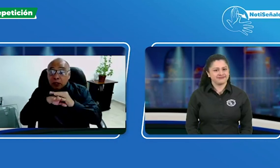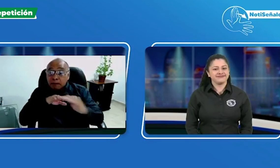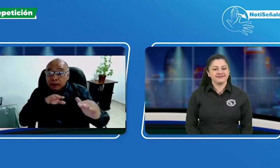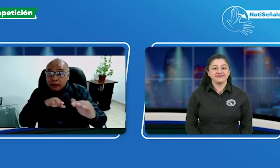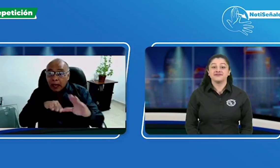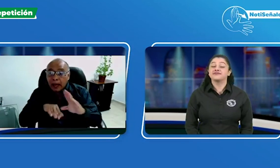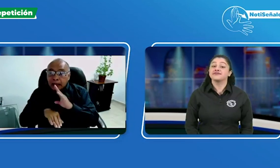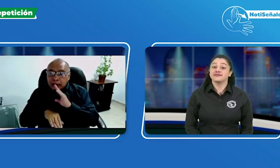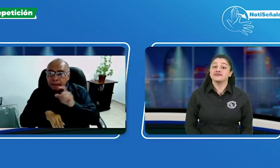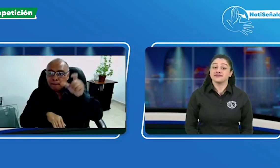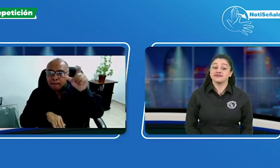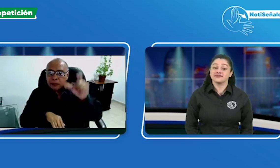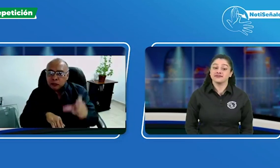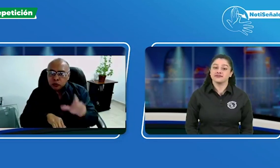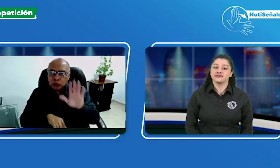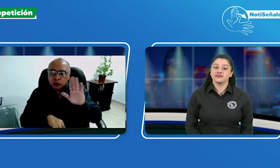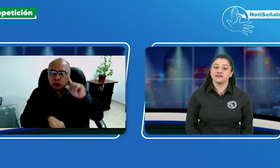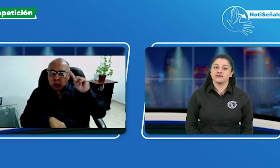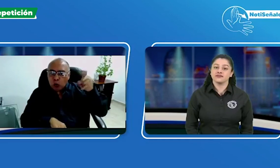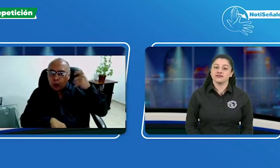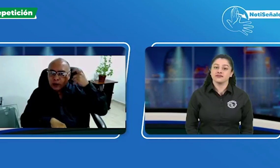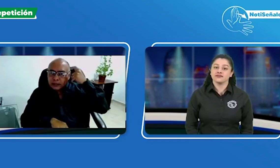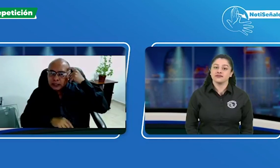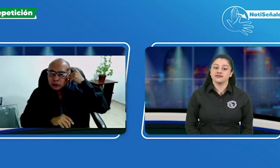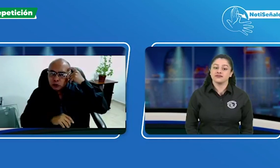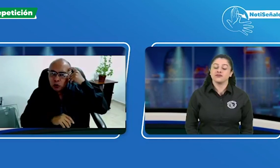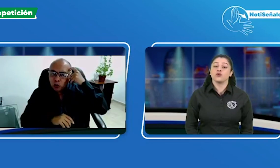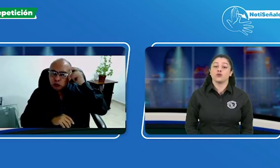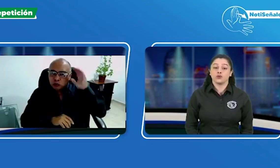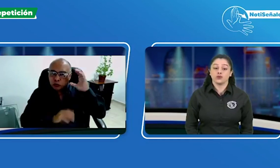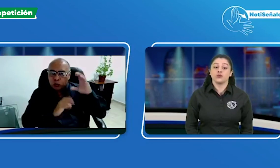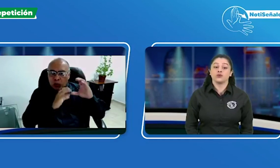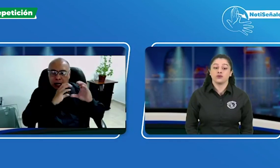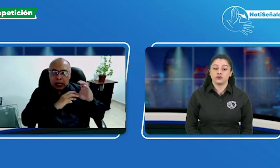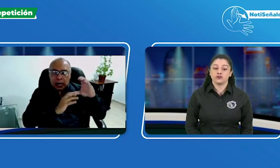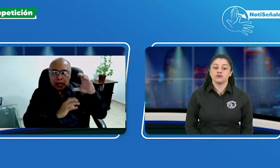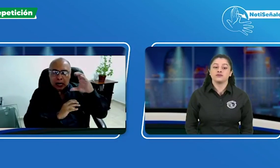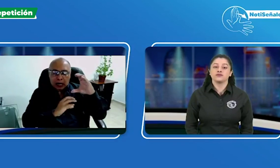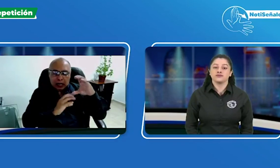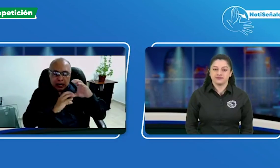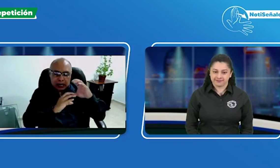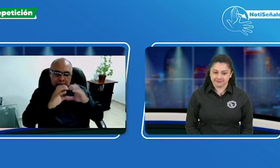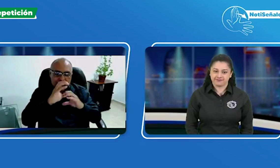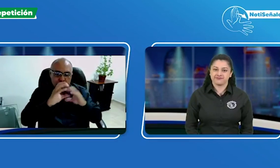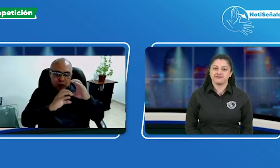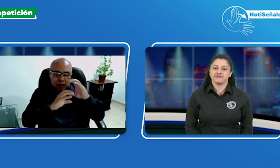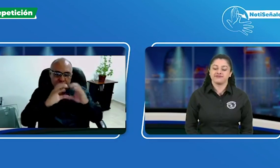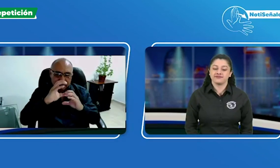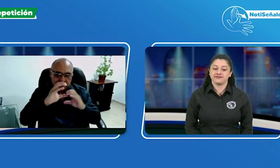De la misma manera, pues tendremos invitada una persona de la Gobernación del Cauca.